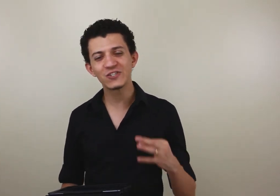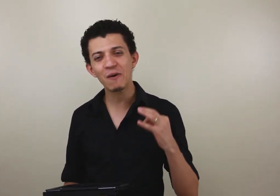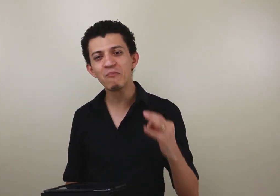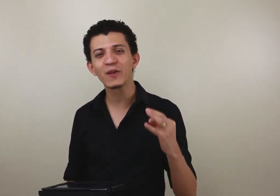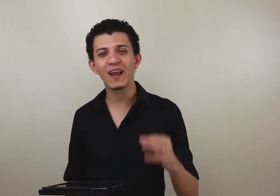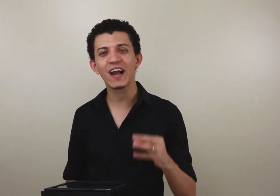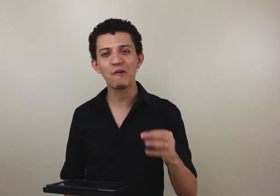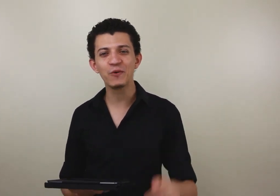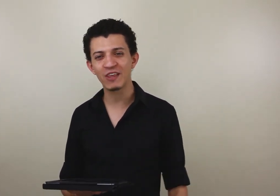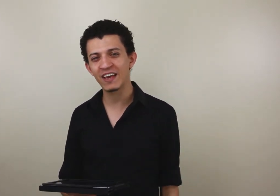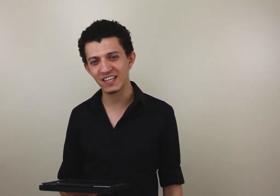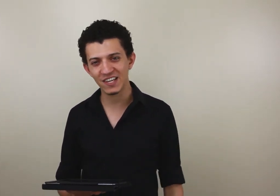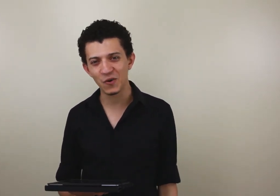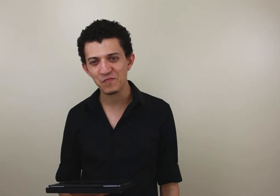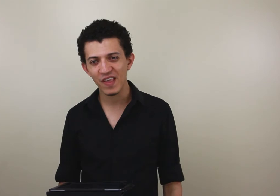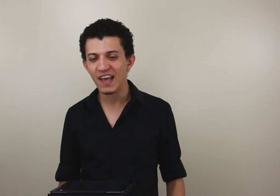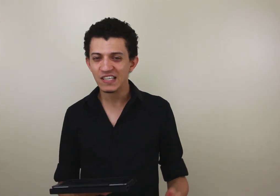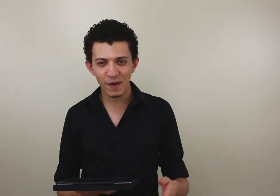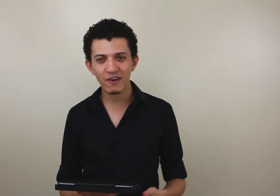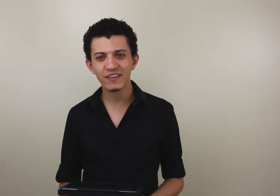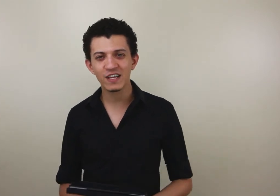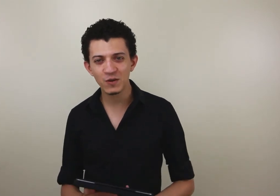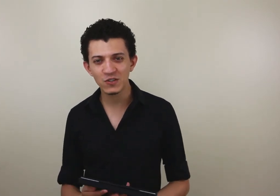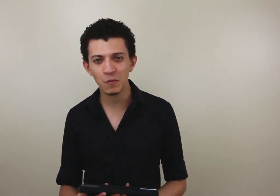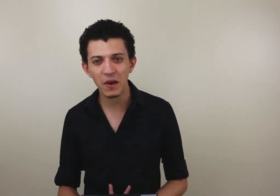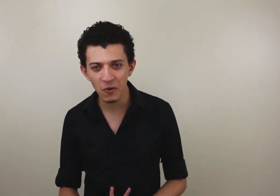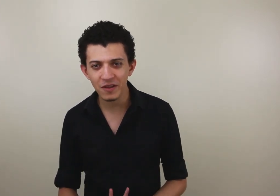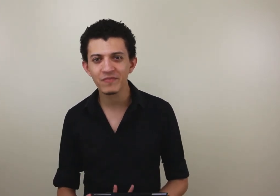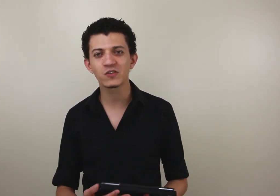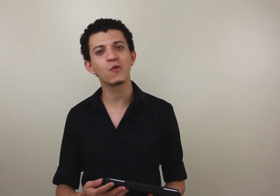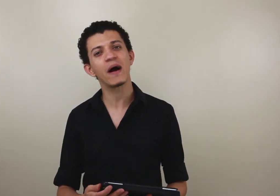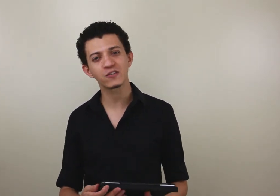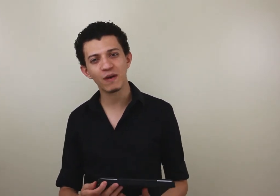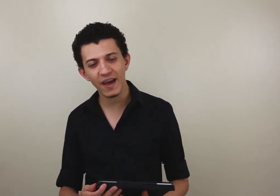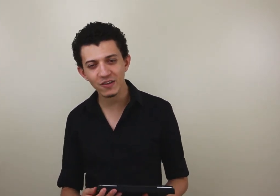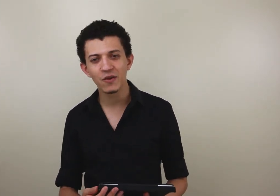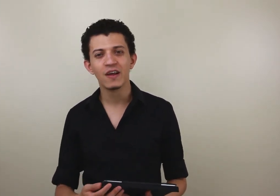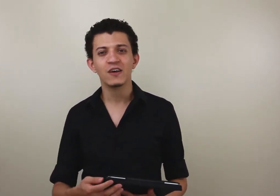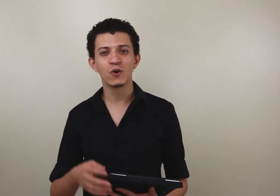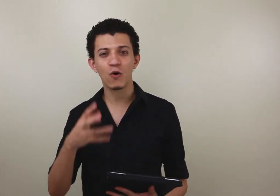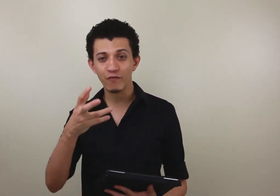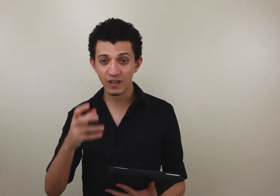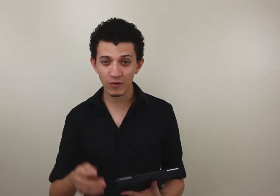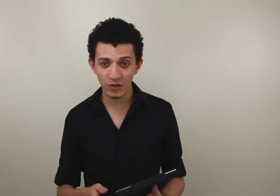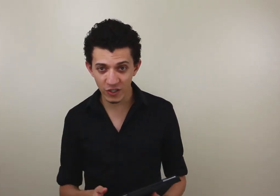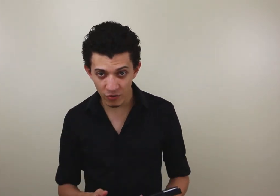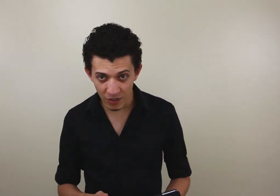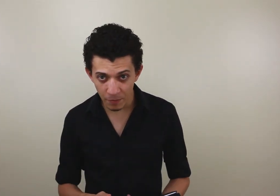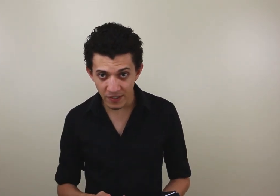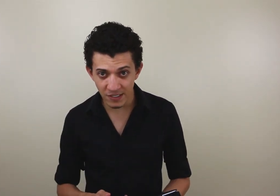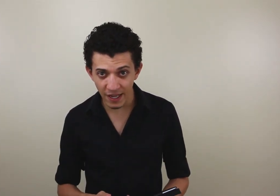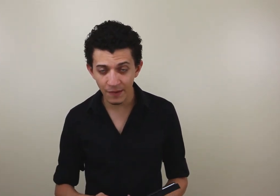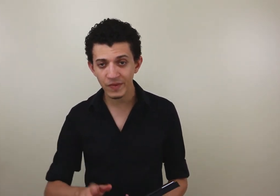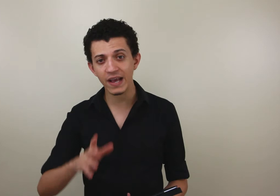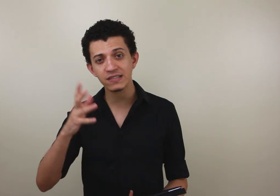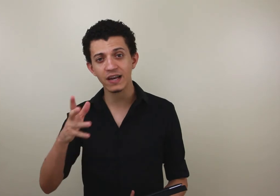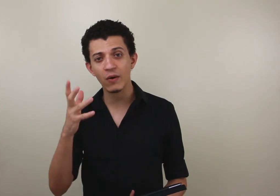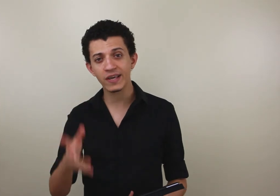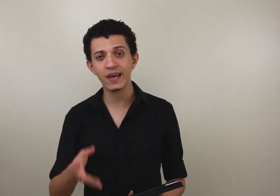Isso é muito legal, muito enriquecedor. Espero que eu tenha respondido a sua pergunta. Eu sou o Marcos Barreto, sou o co-fundador do Instituto Libras Escrito. E esse canal aqui